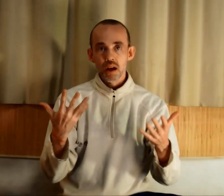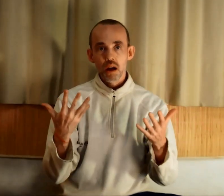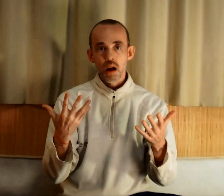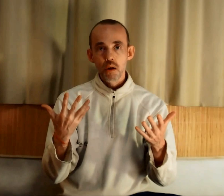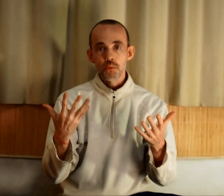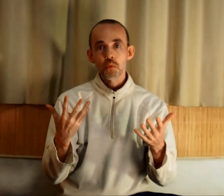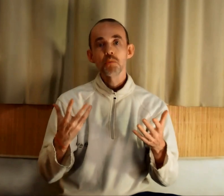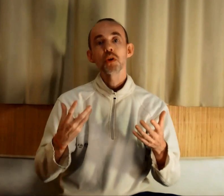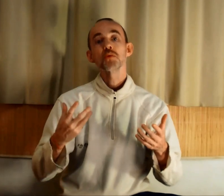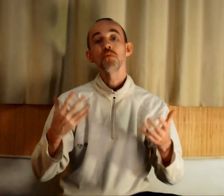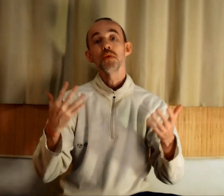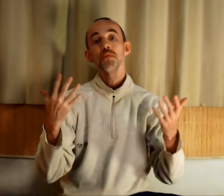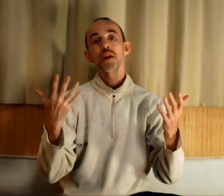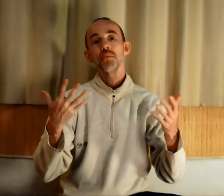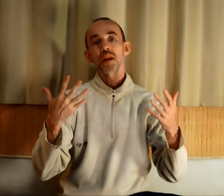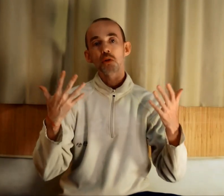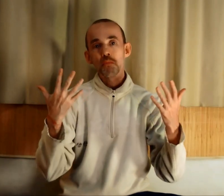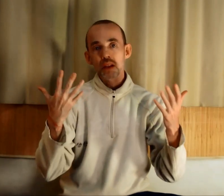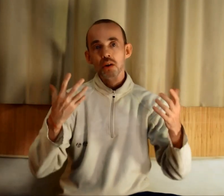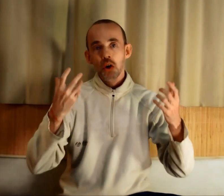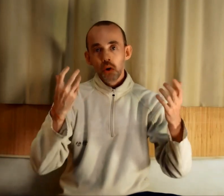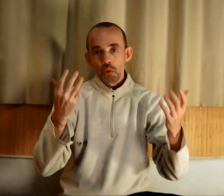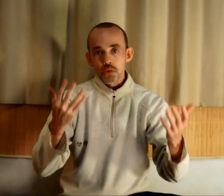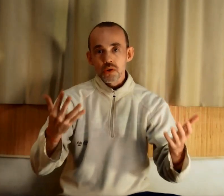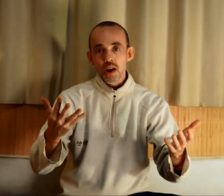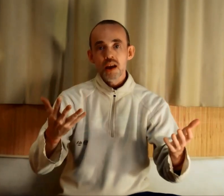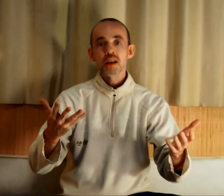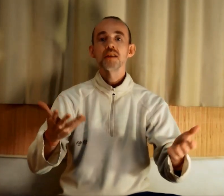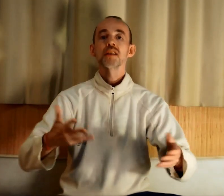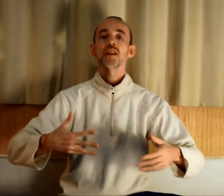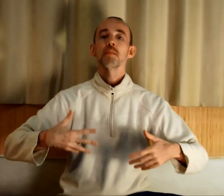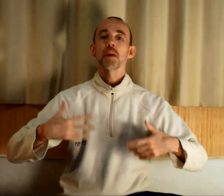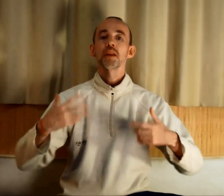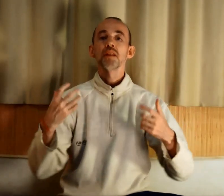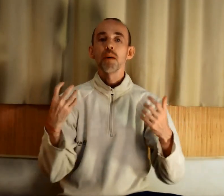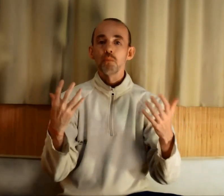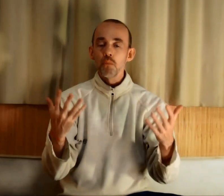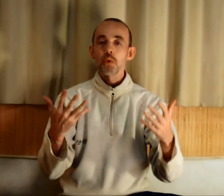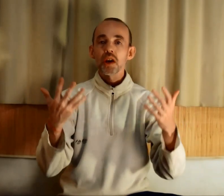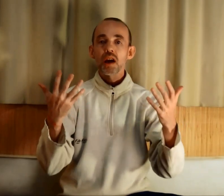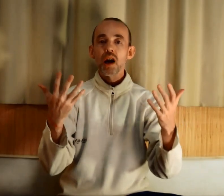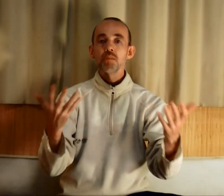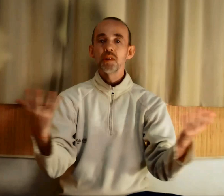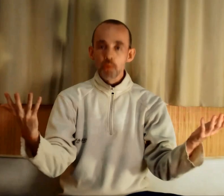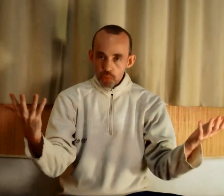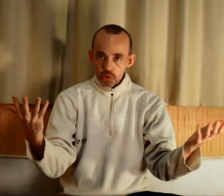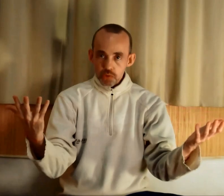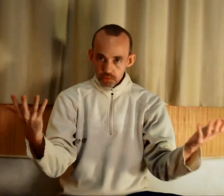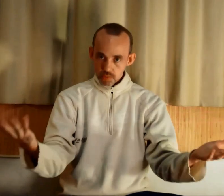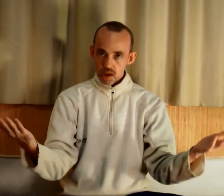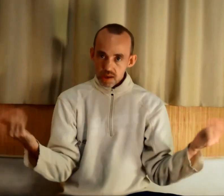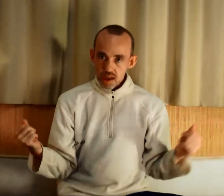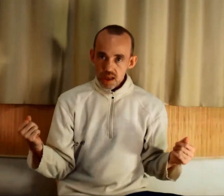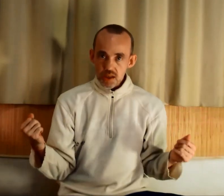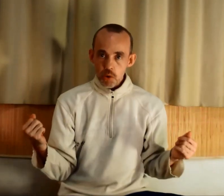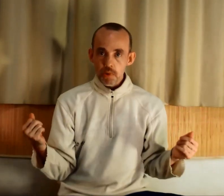qu'un fruit brise plus vite, vous allez peut-être le mettre au soleil, et c ça qui va permettre qu'il va mûrir un petit peu plus. C'est un exemple.